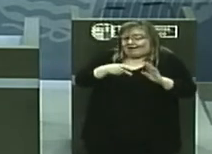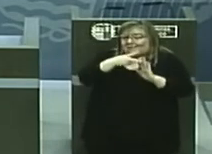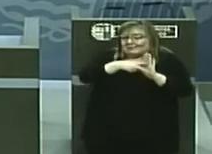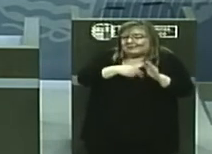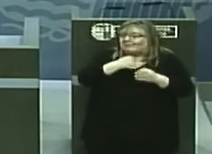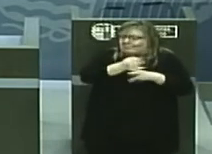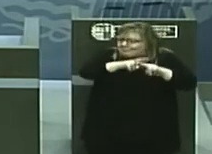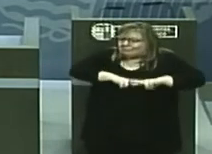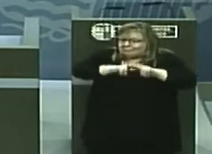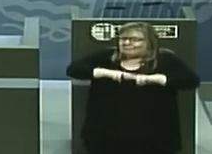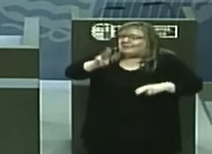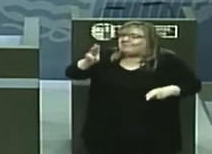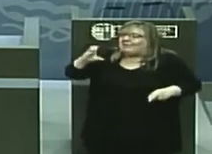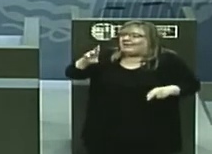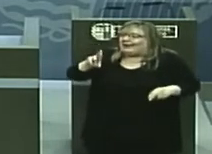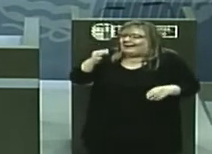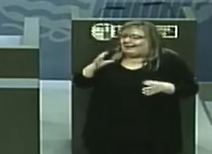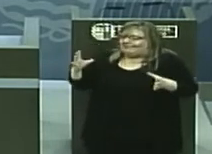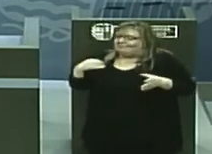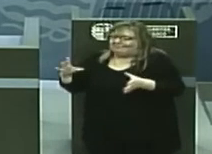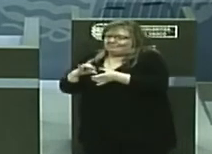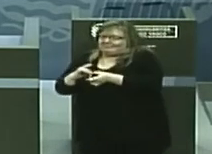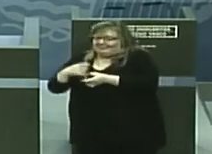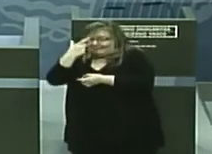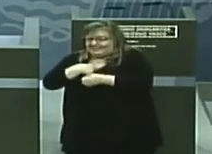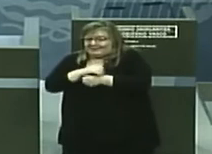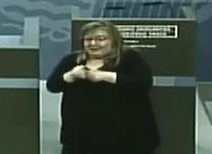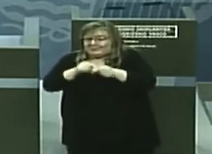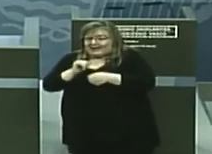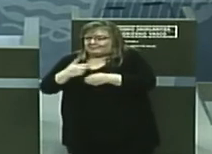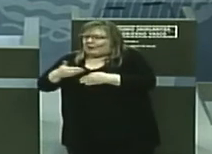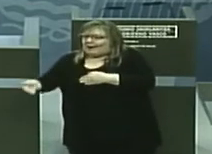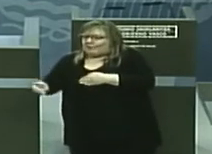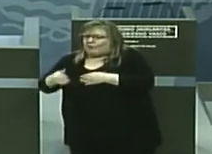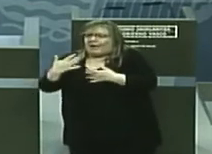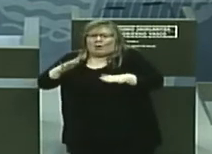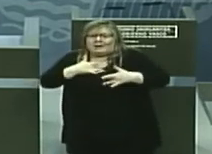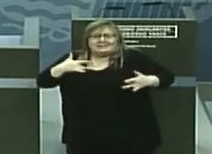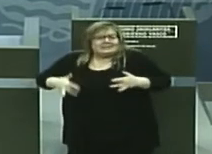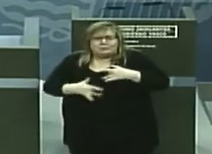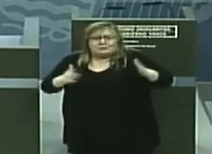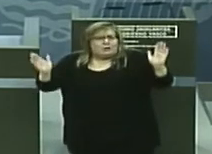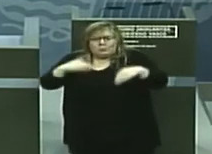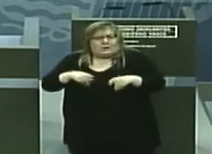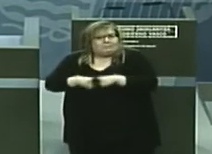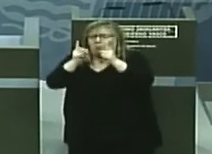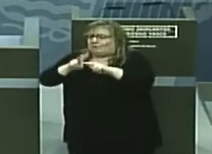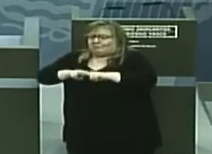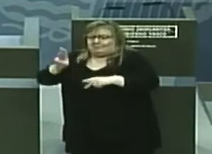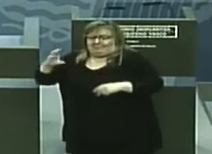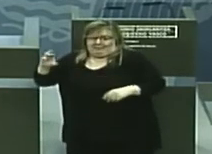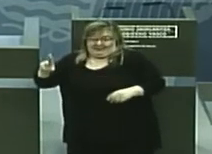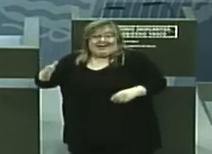PCR a los contactos estrechos que no tienen sintomatología. Entonces antes a estas